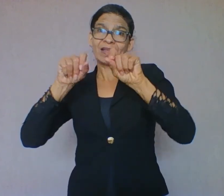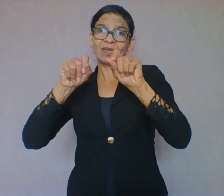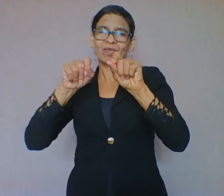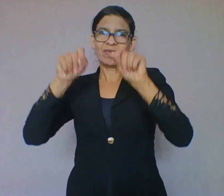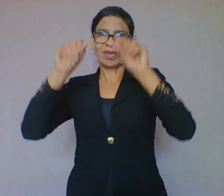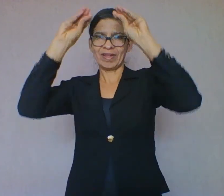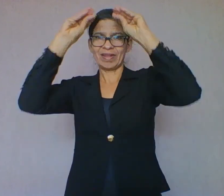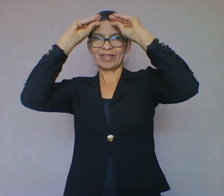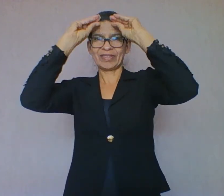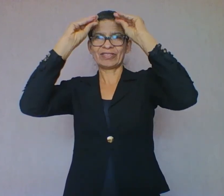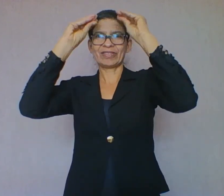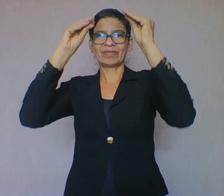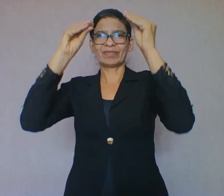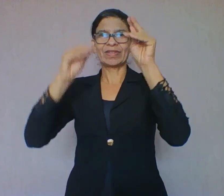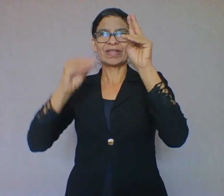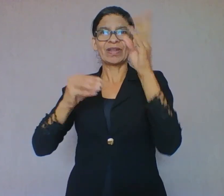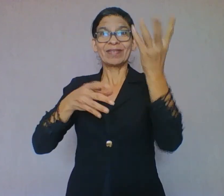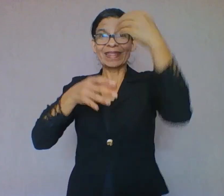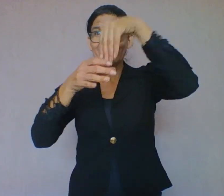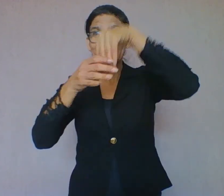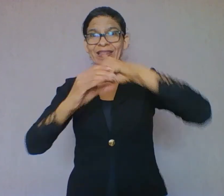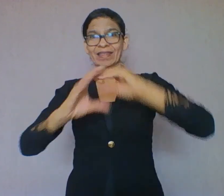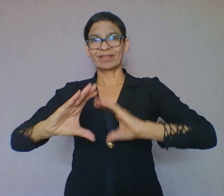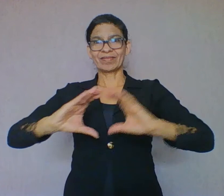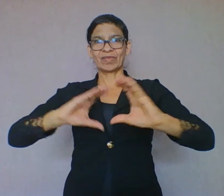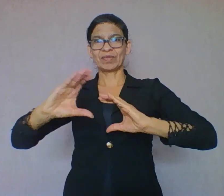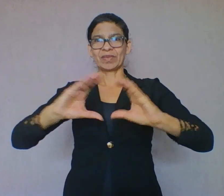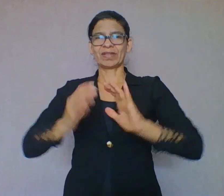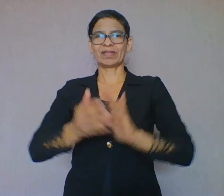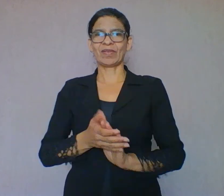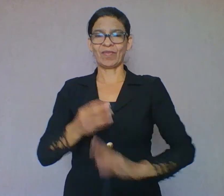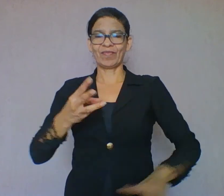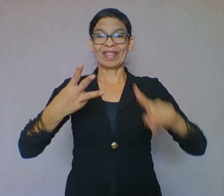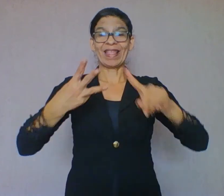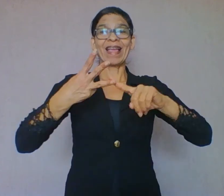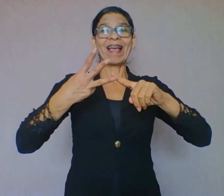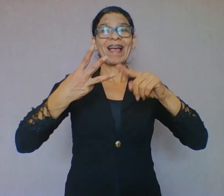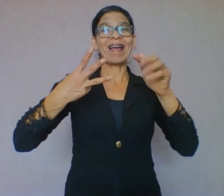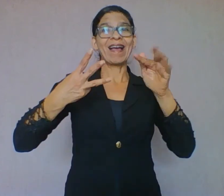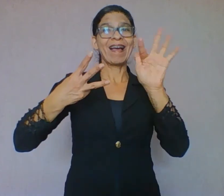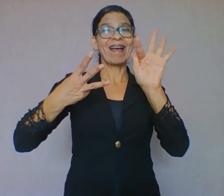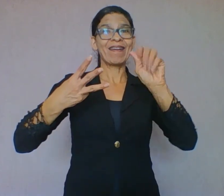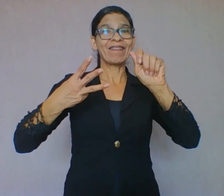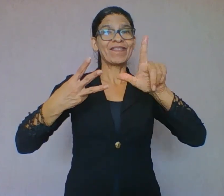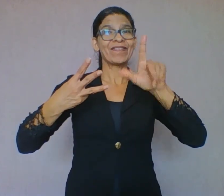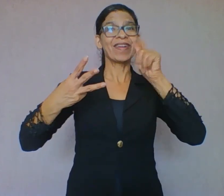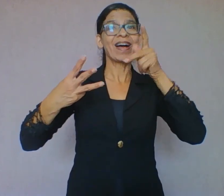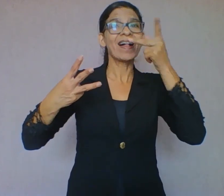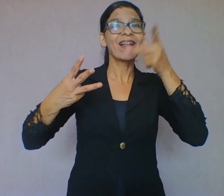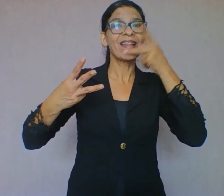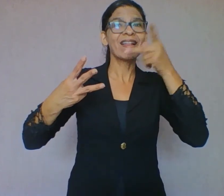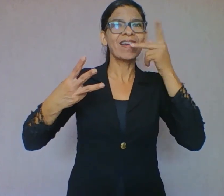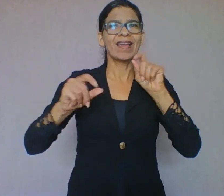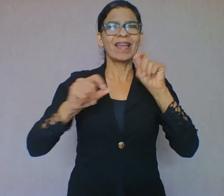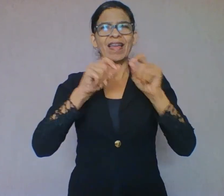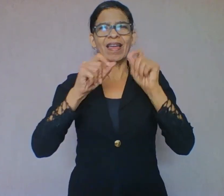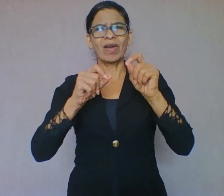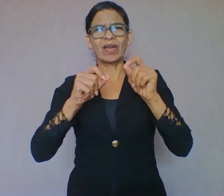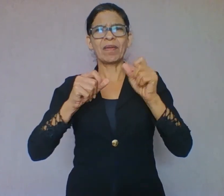A fala, por sua vez, é um fenômeno físico e concreto que pode ser analisado, seja diretamente com a ajuda